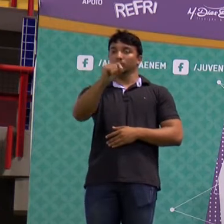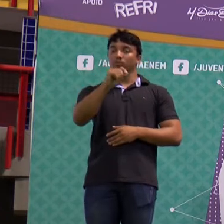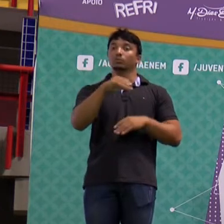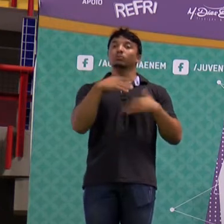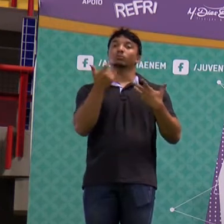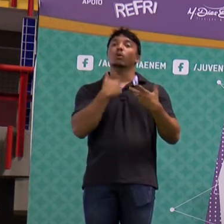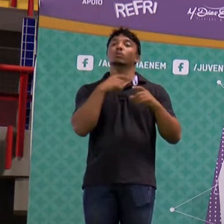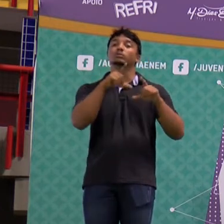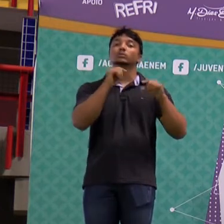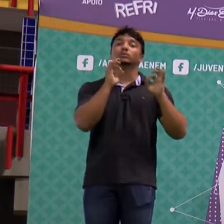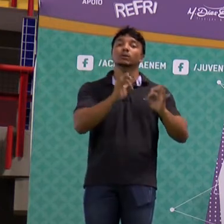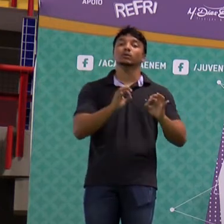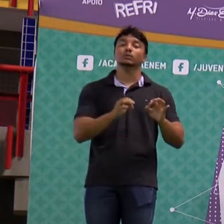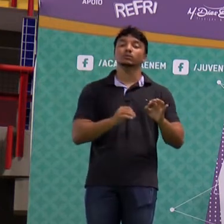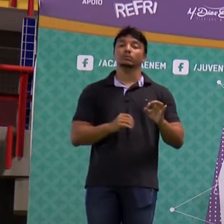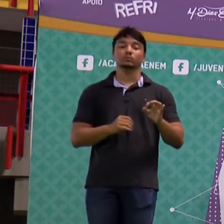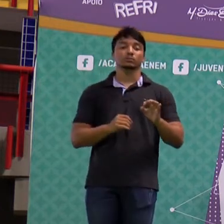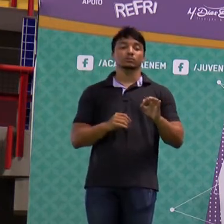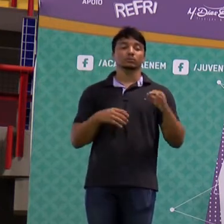alternativa? o item